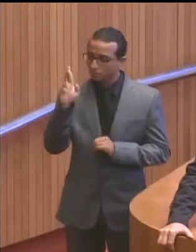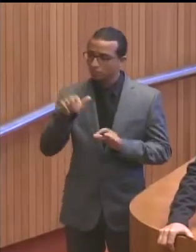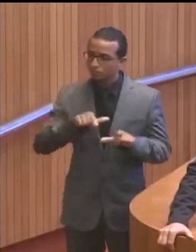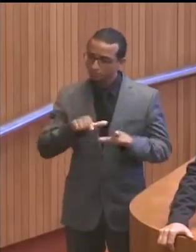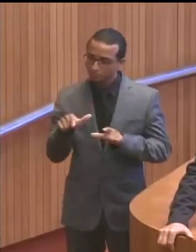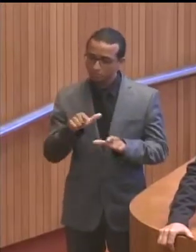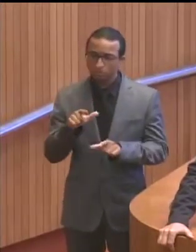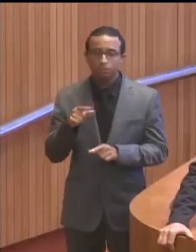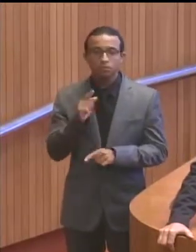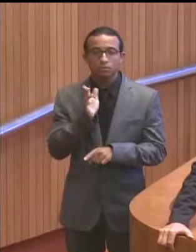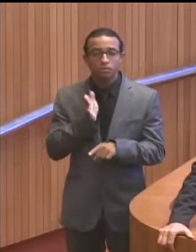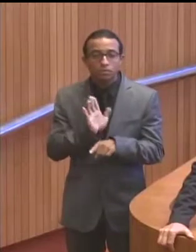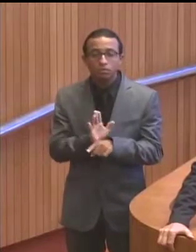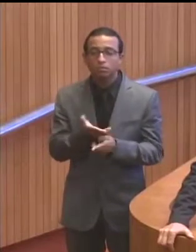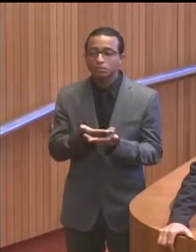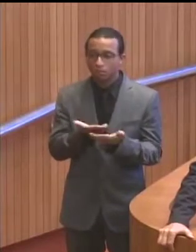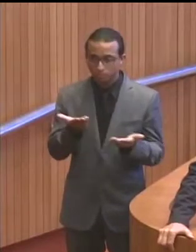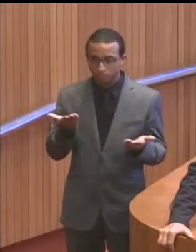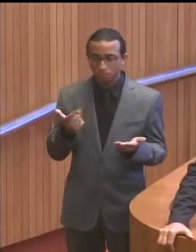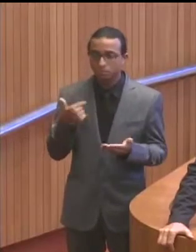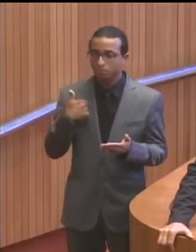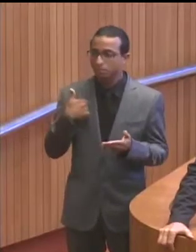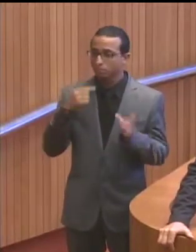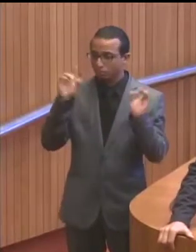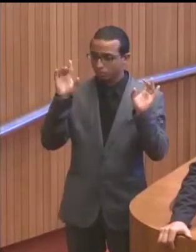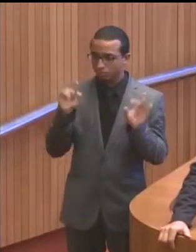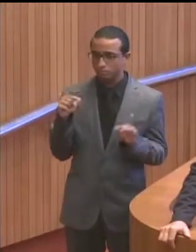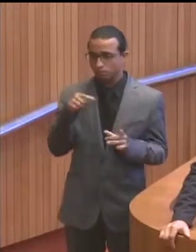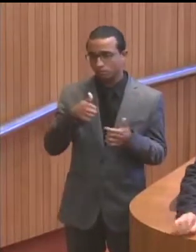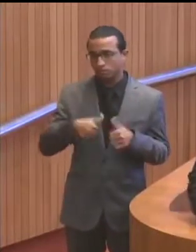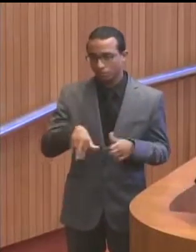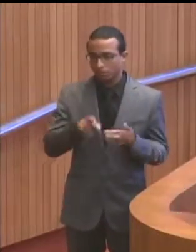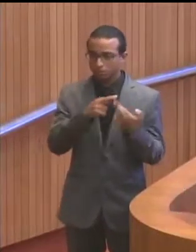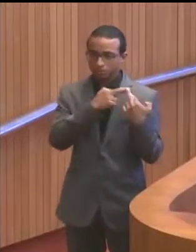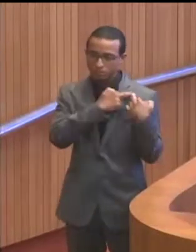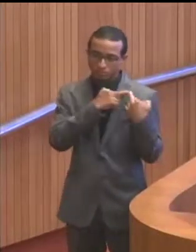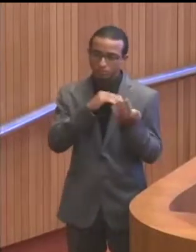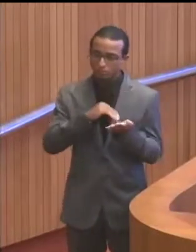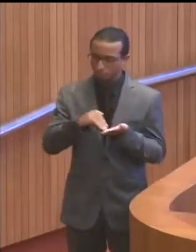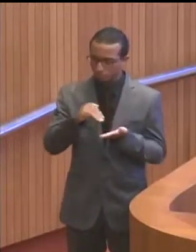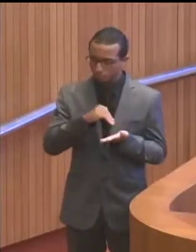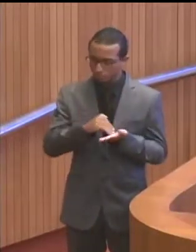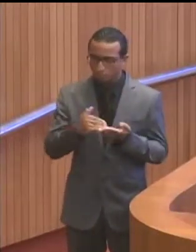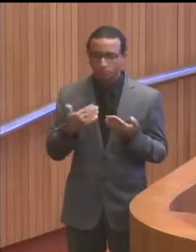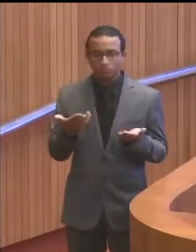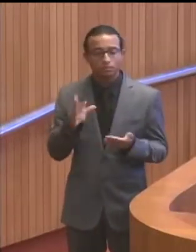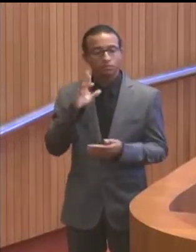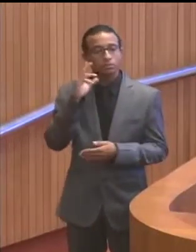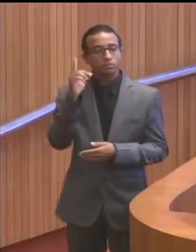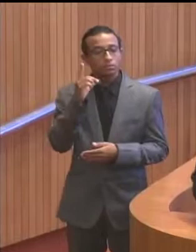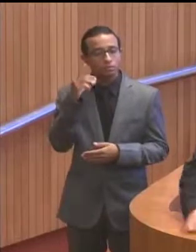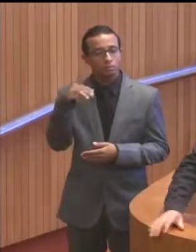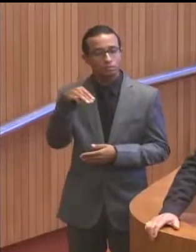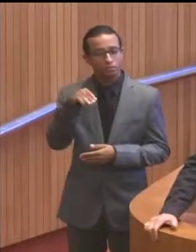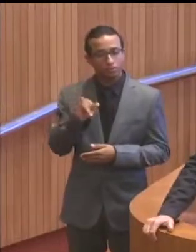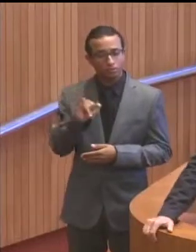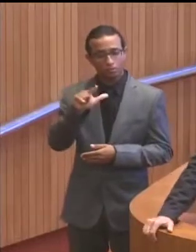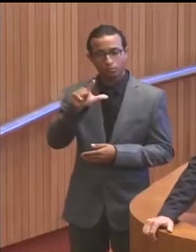e a mim em especial quando teve frente àquela pasta. Deputado Carlos Alberto Milhomen,